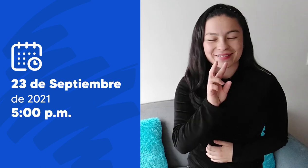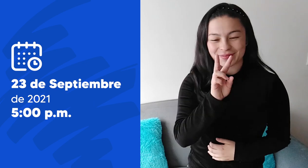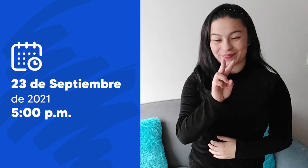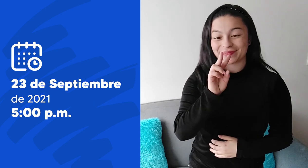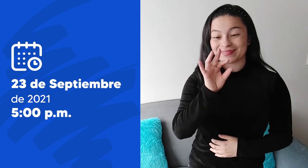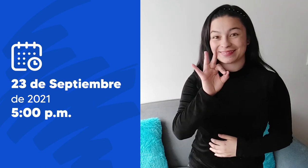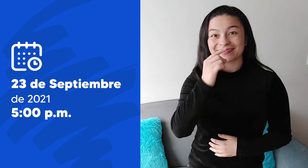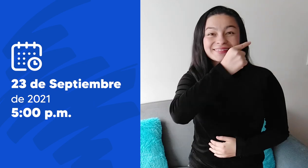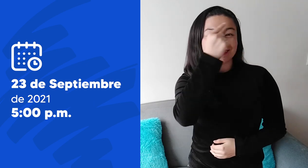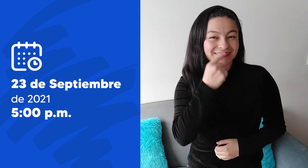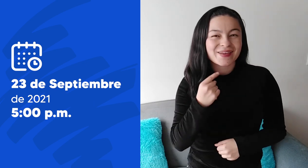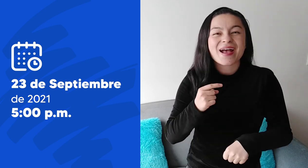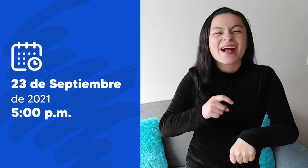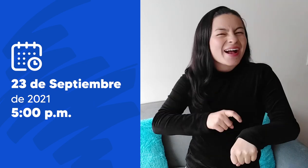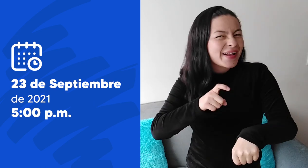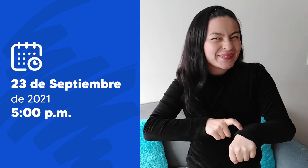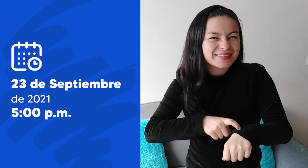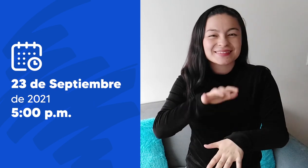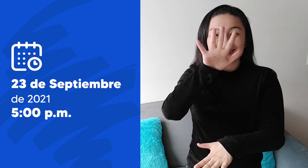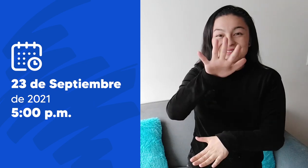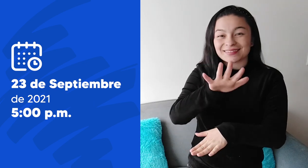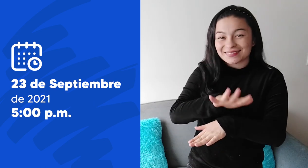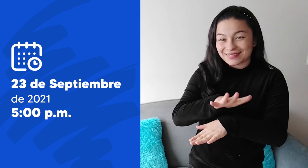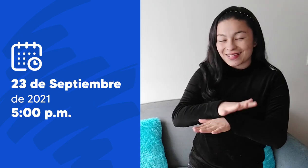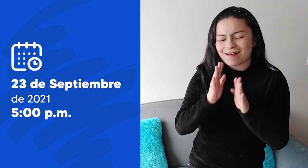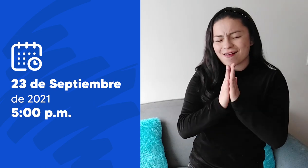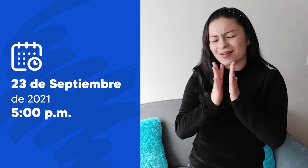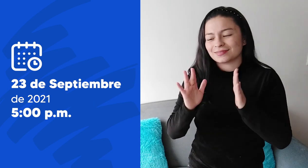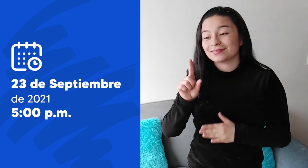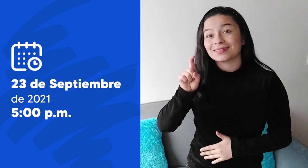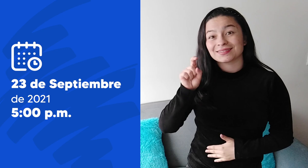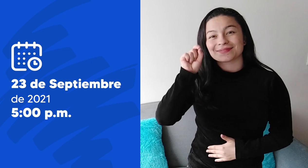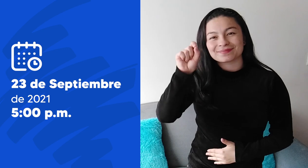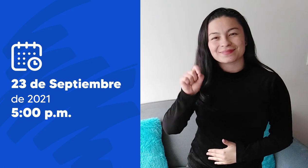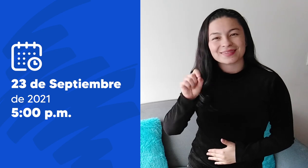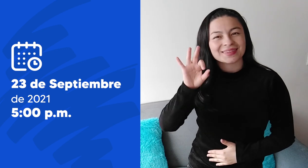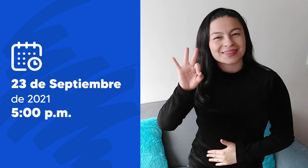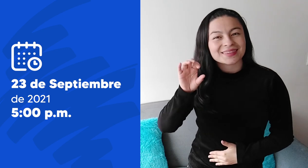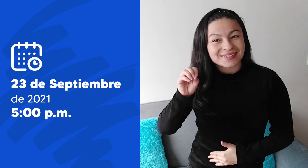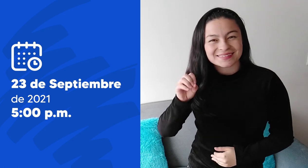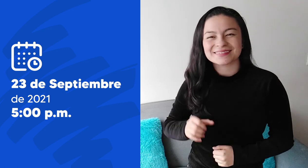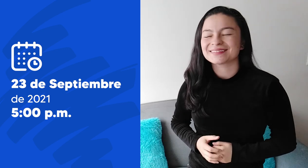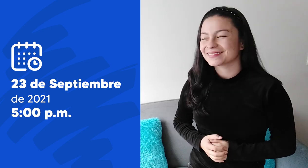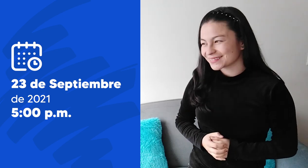Les invitamos este 23 de septiembre, de 5 a 6 y 30 de la tarde,